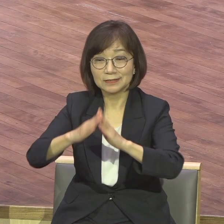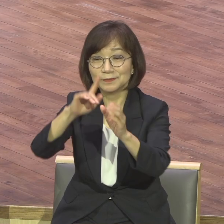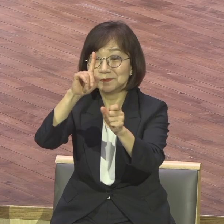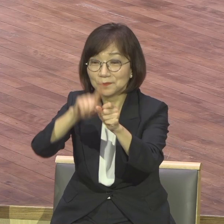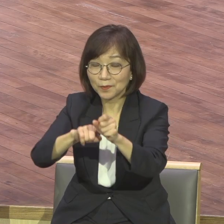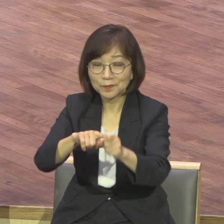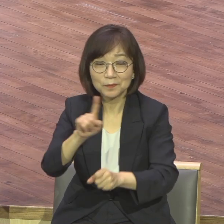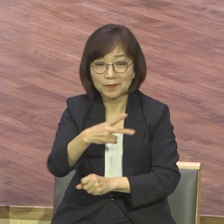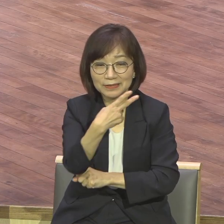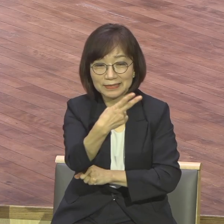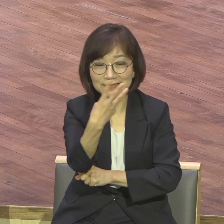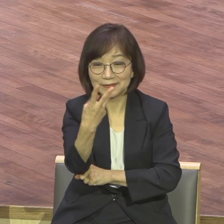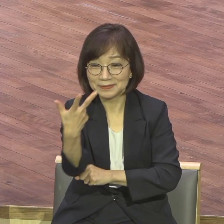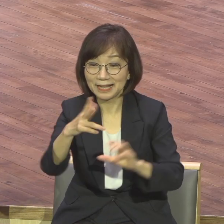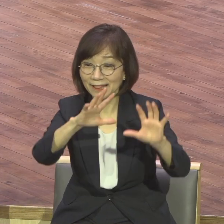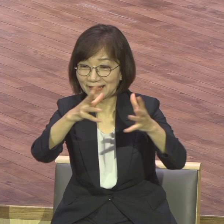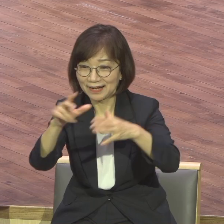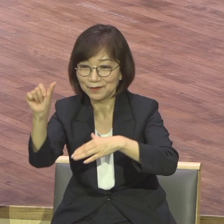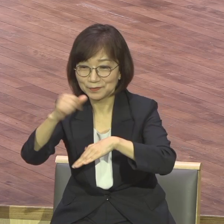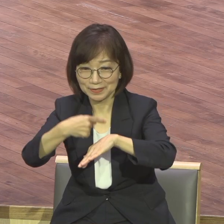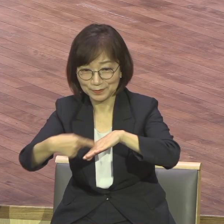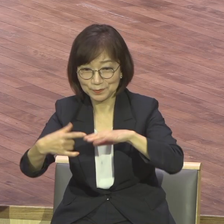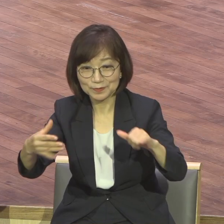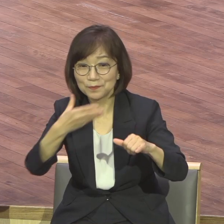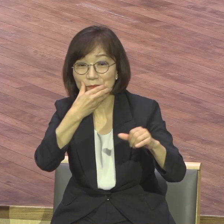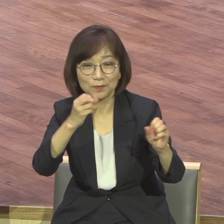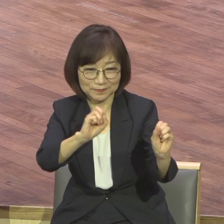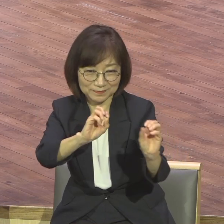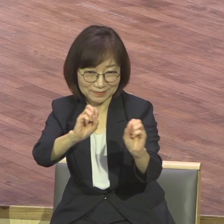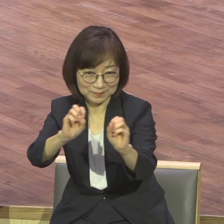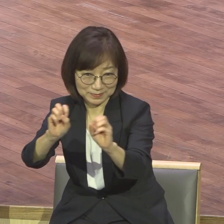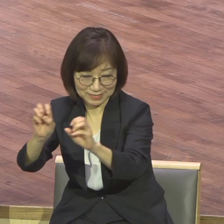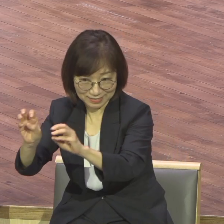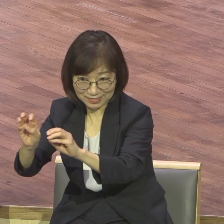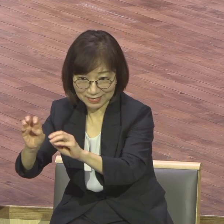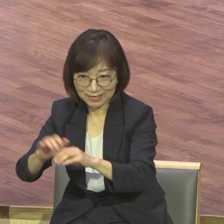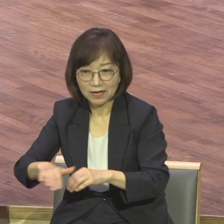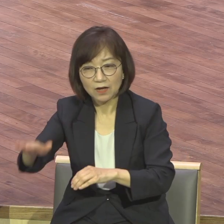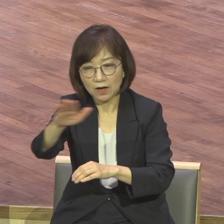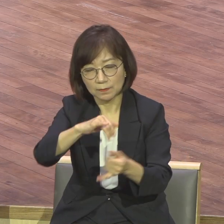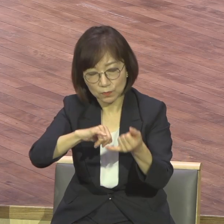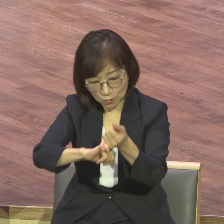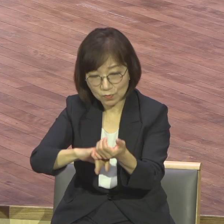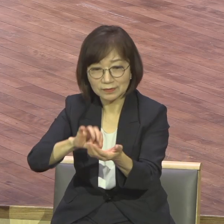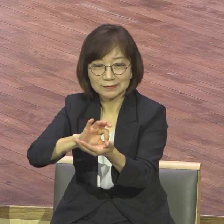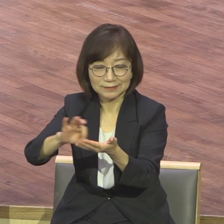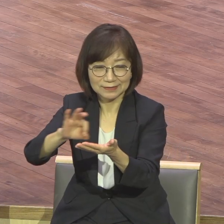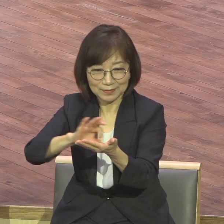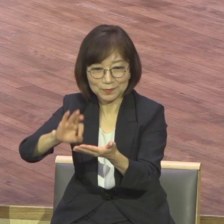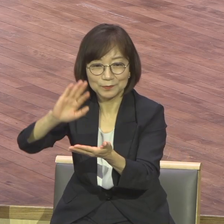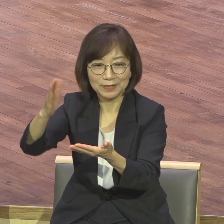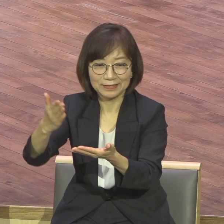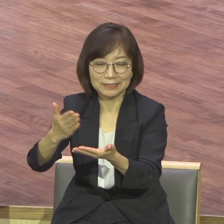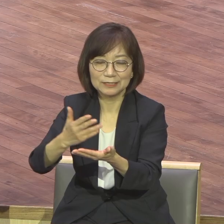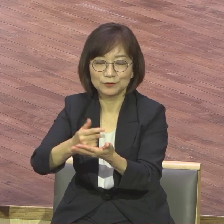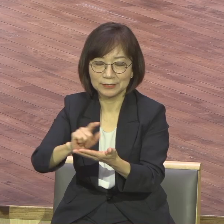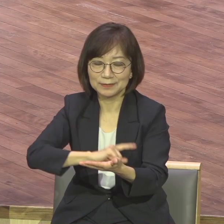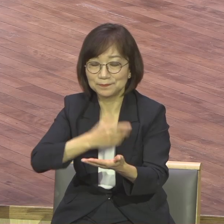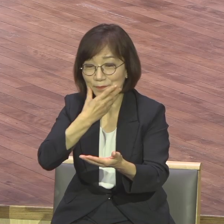말하는 본질적 미션을 감당한 데서 중초적으로 스윙받길 제모로 축복합니다 두 번째로 각각 다른